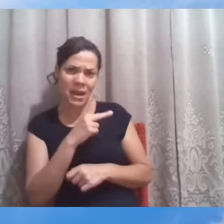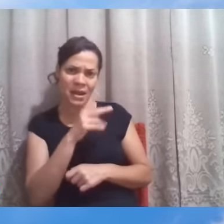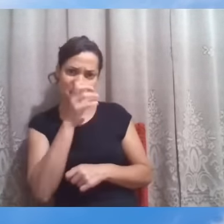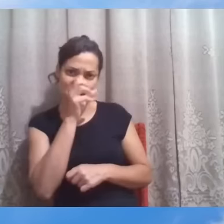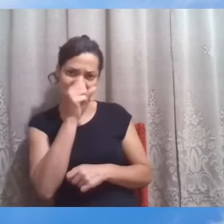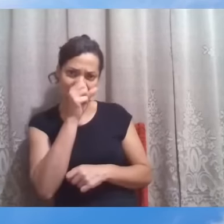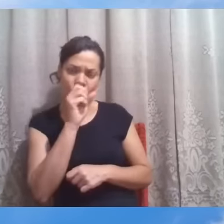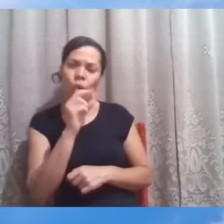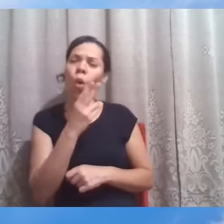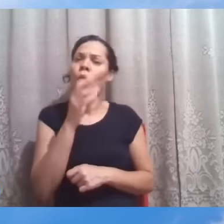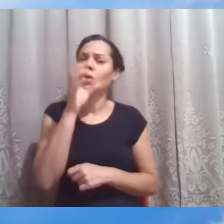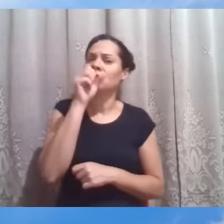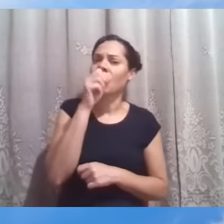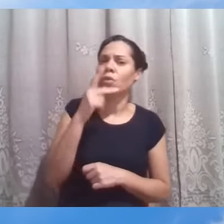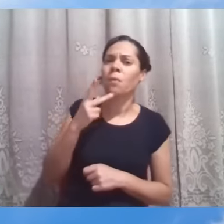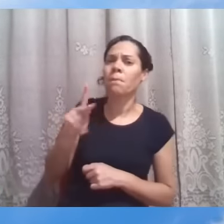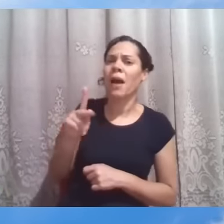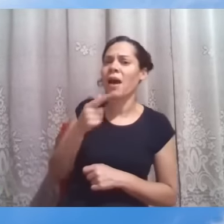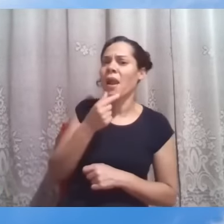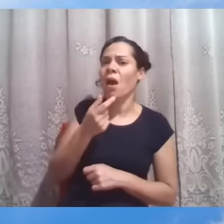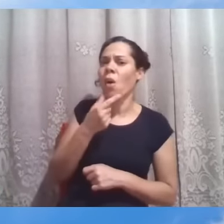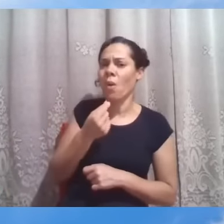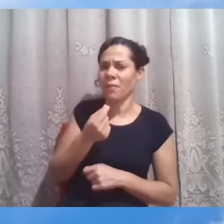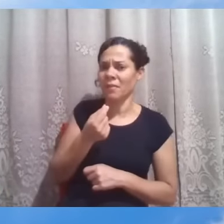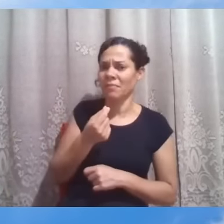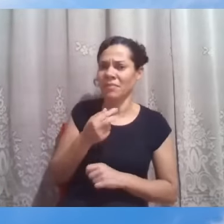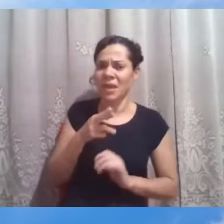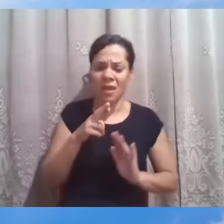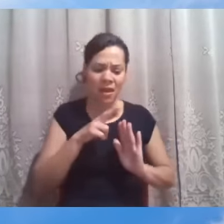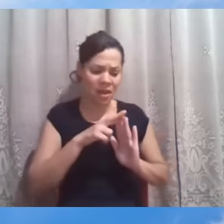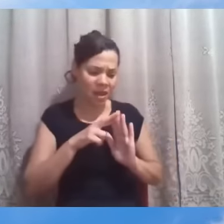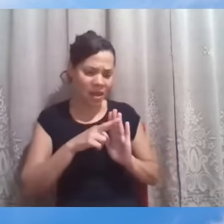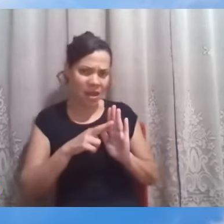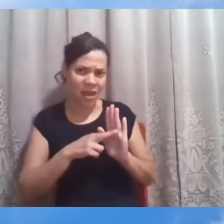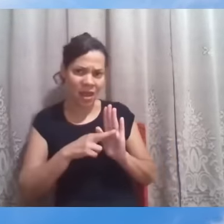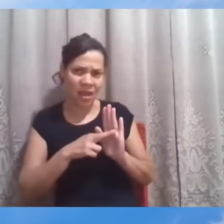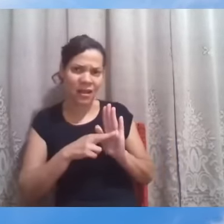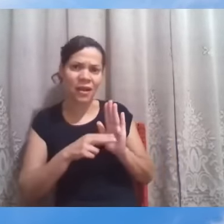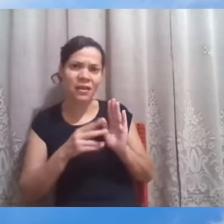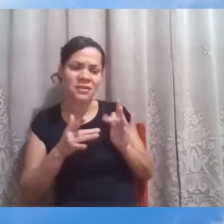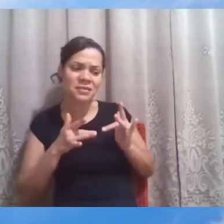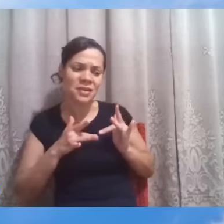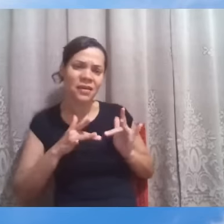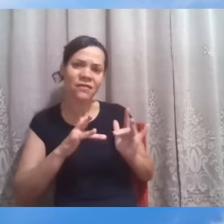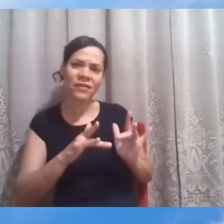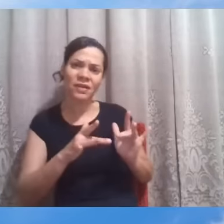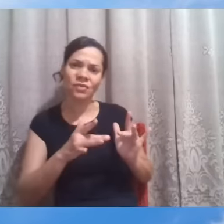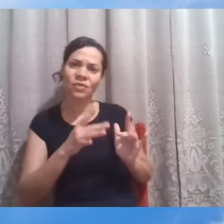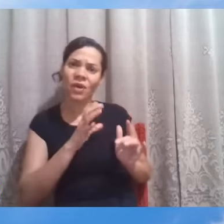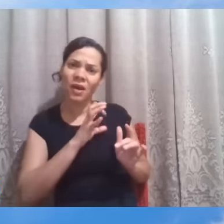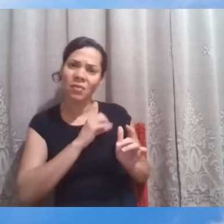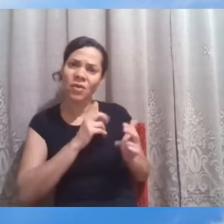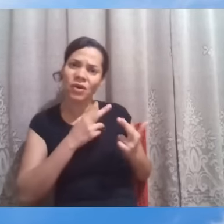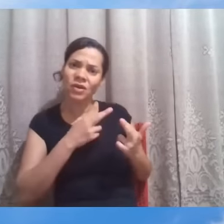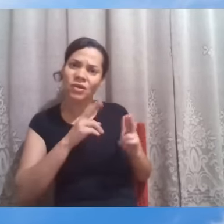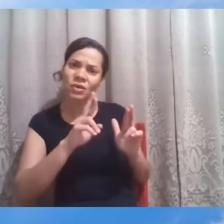As regras estão a serviço do amor e da religiosidade ou o amor e a religiosidade estarão escravos das regras.